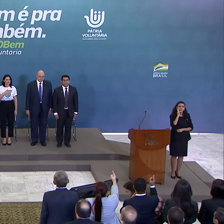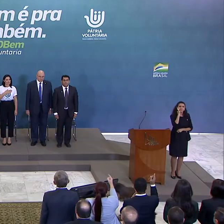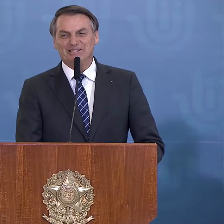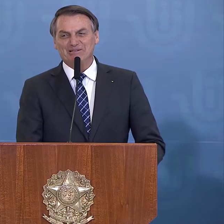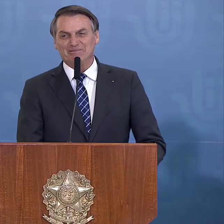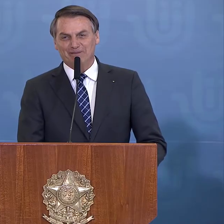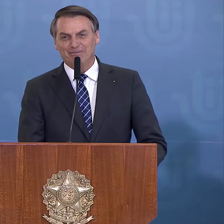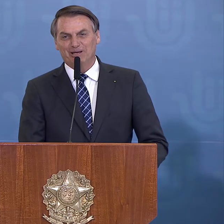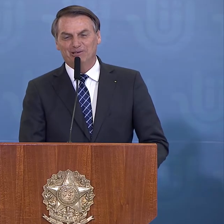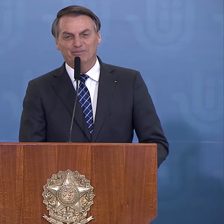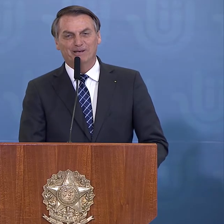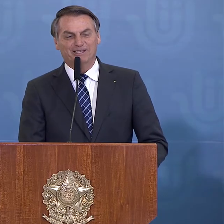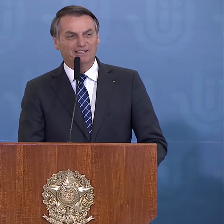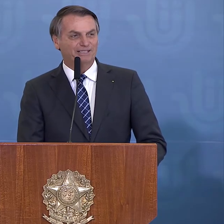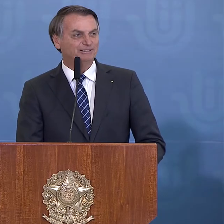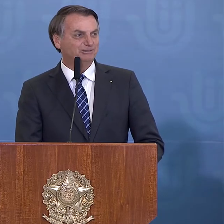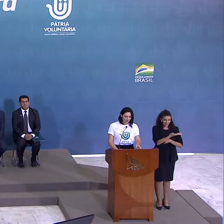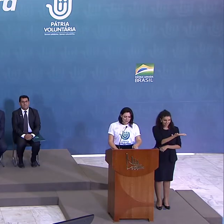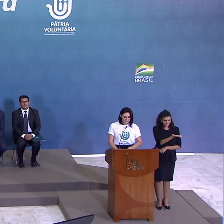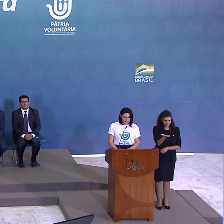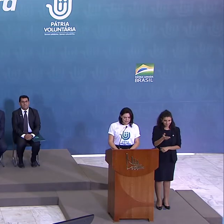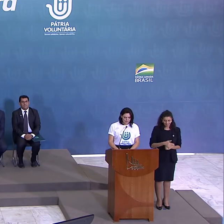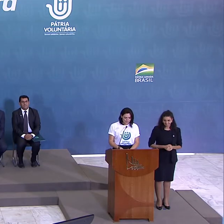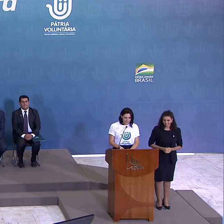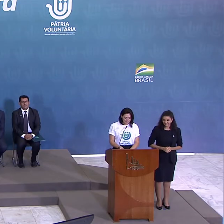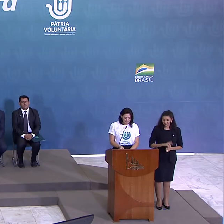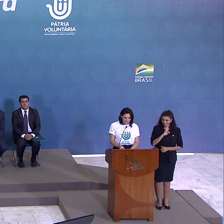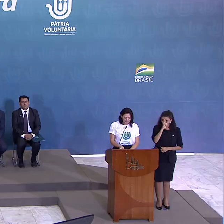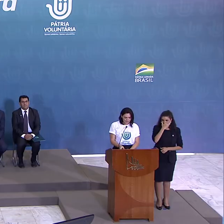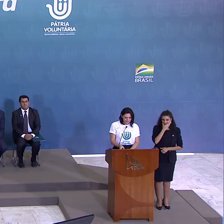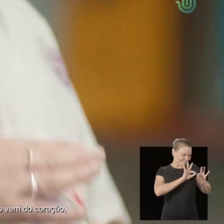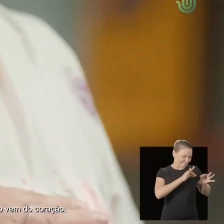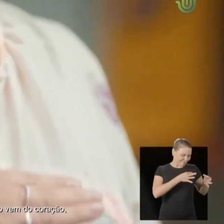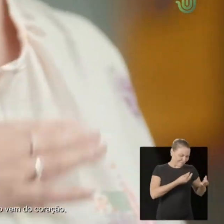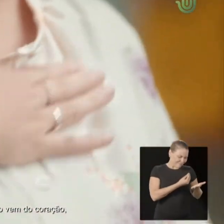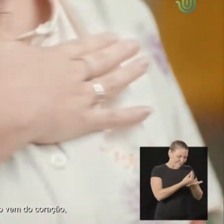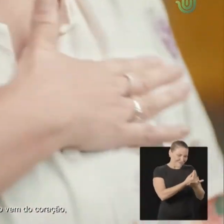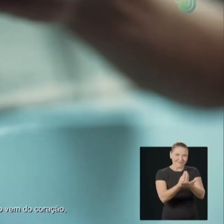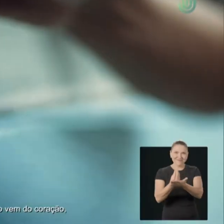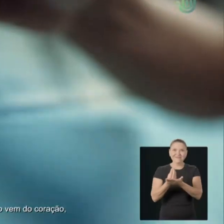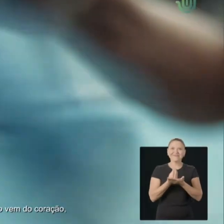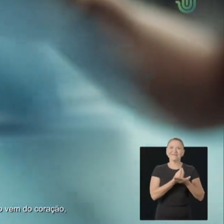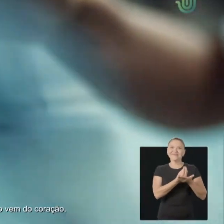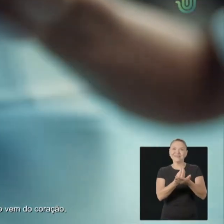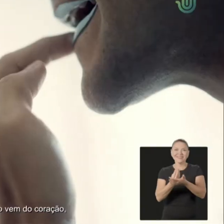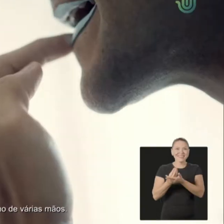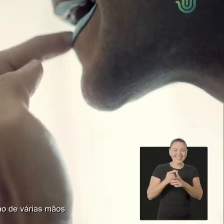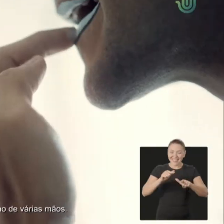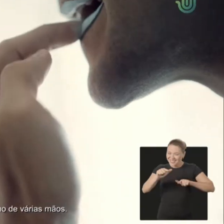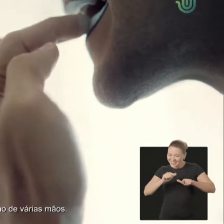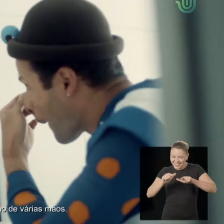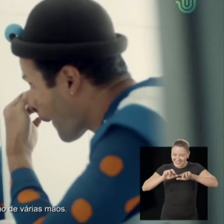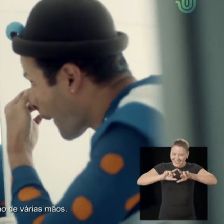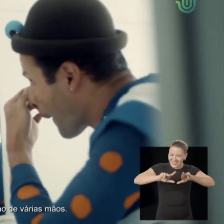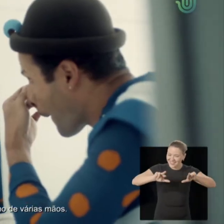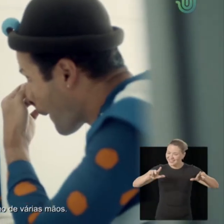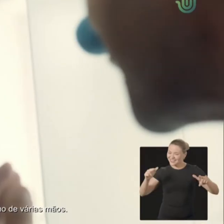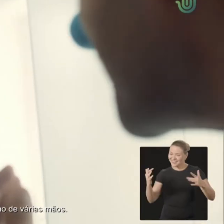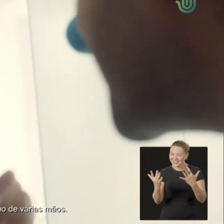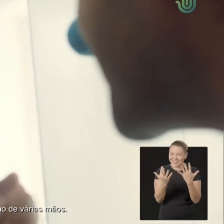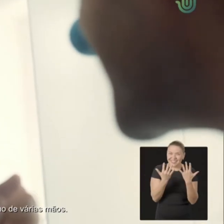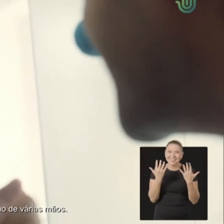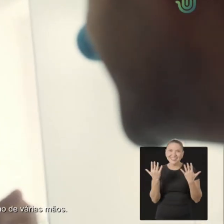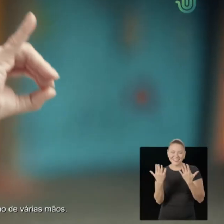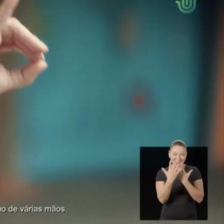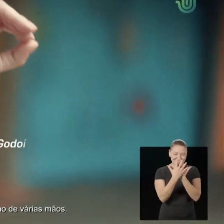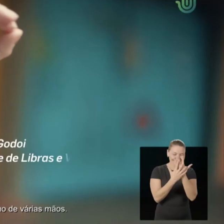homenagear esses brasileiros, o governo federal lançou a campanha publicitária do programa Pátria Voluntária com o tema Fazer o